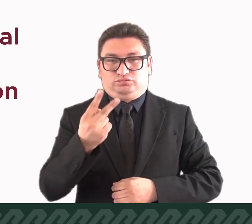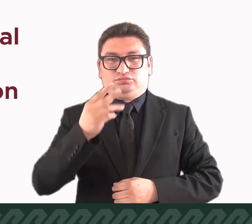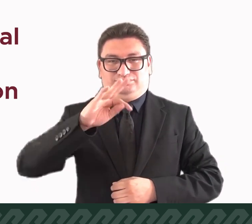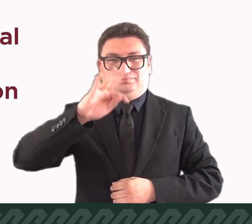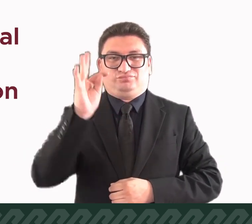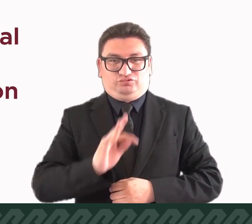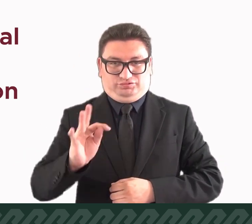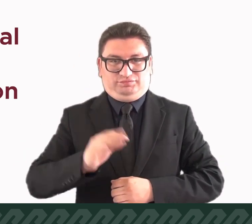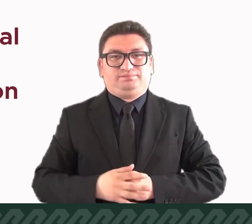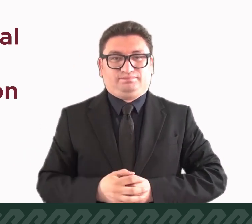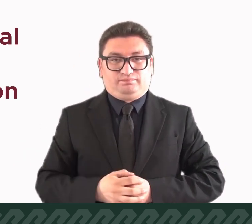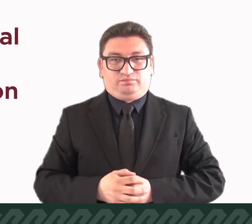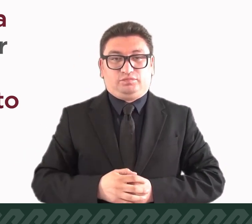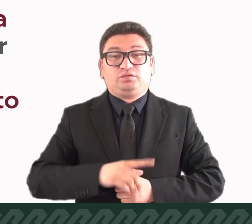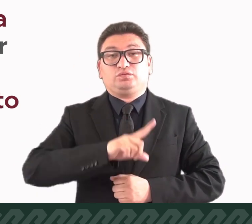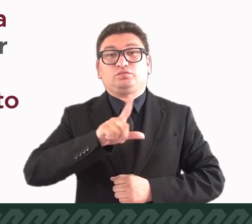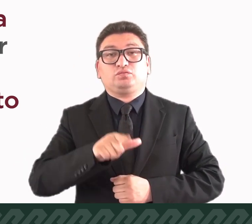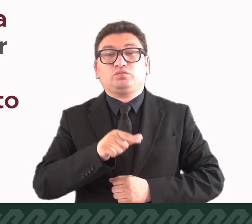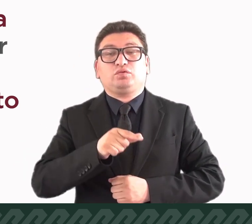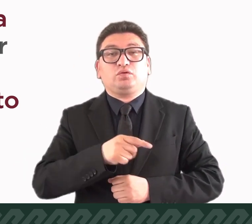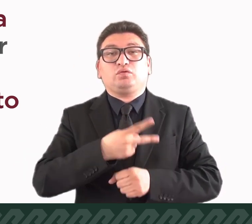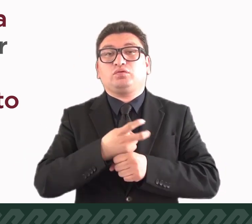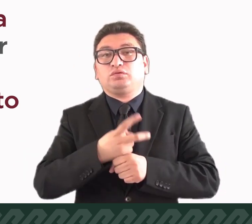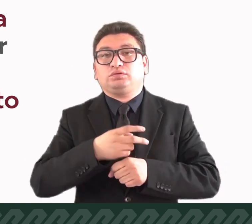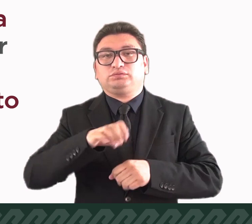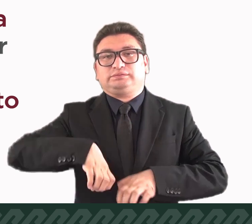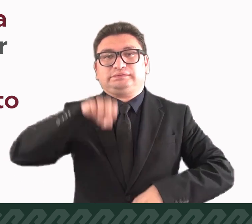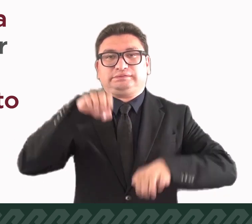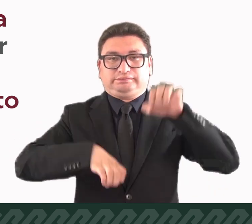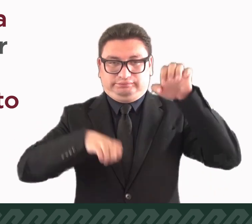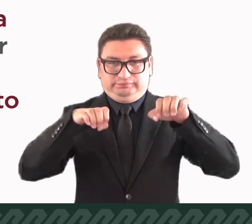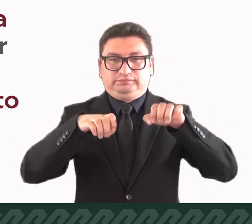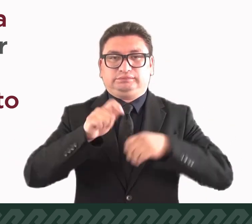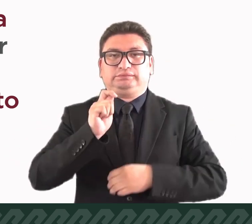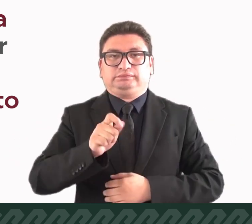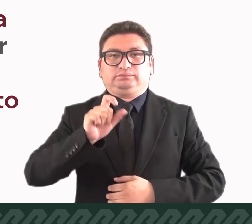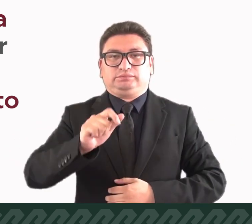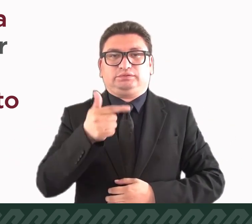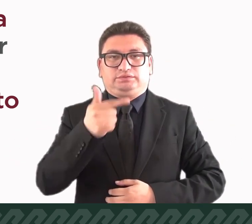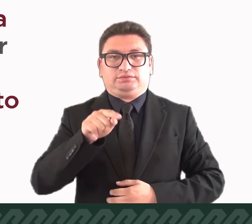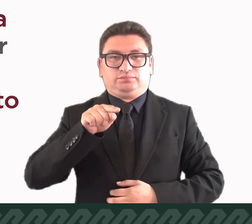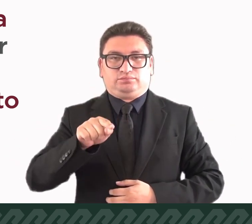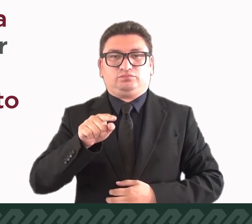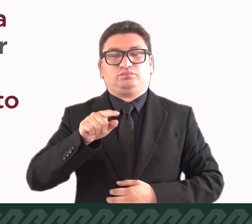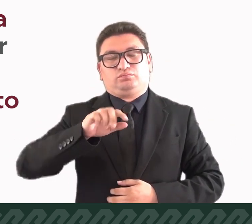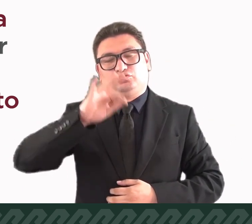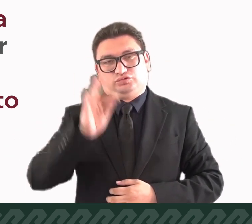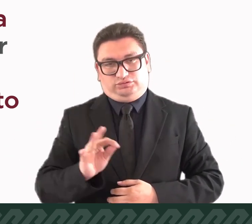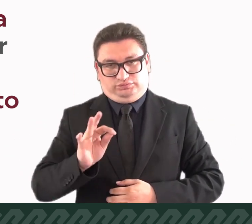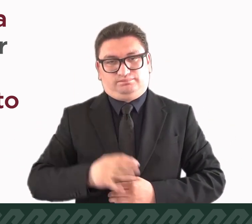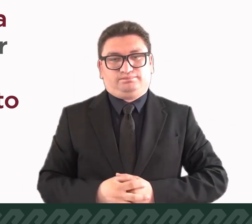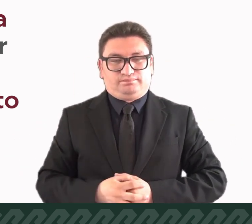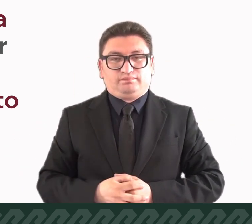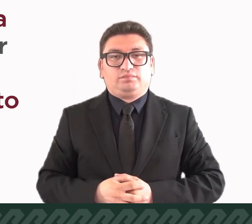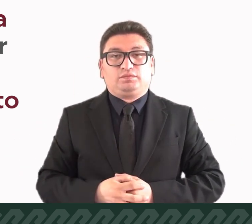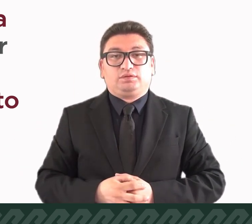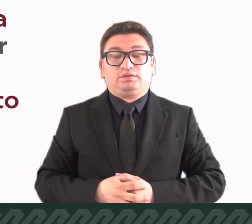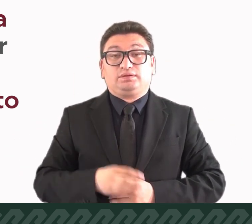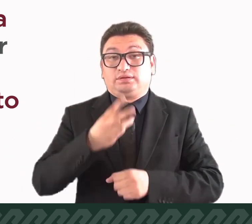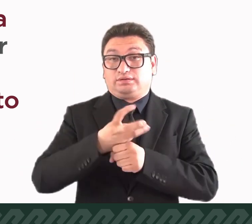41.2%, seguida por la edad avanzada, con el 27%.